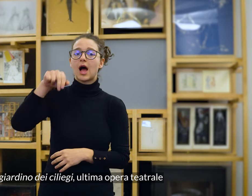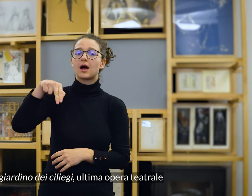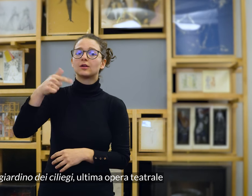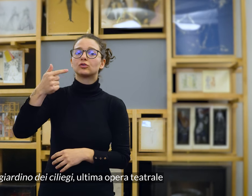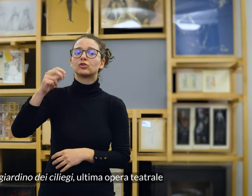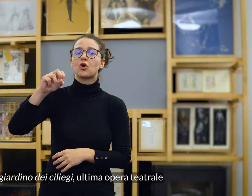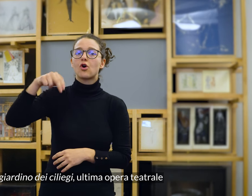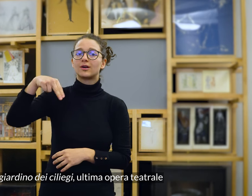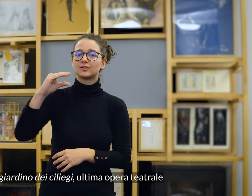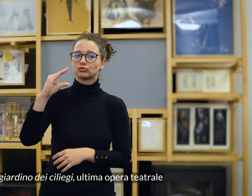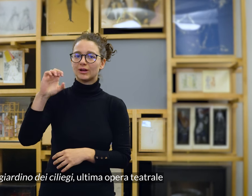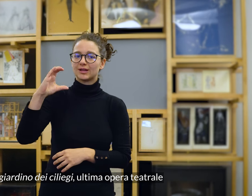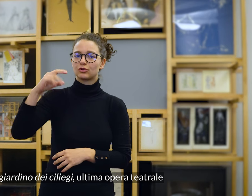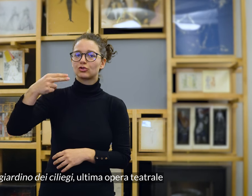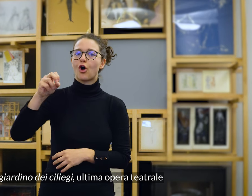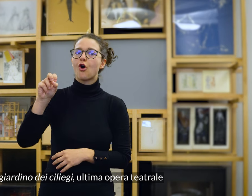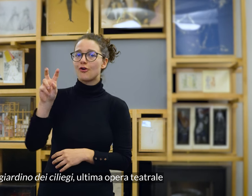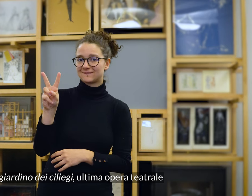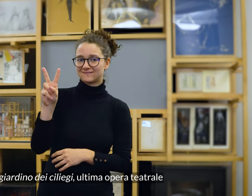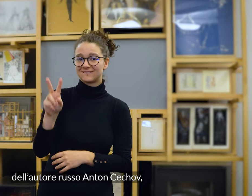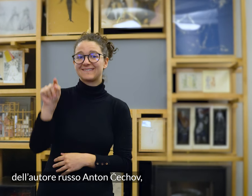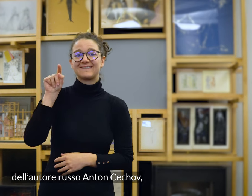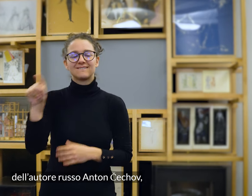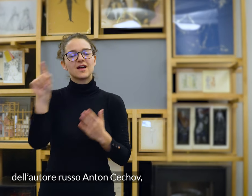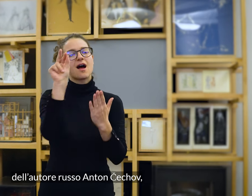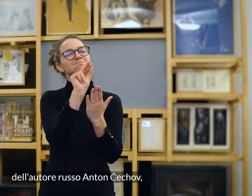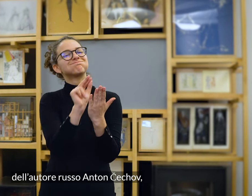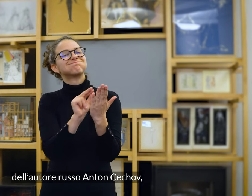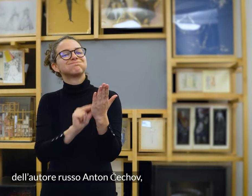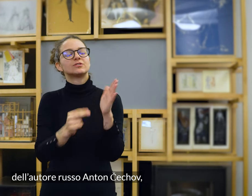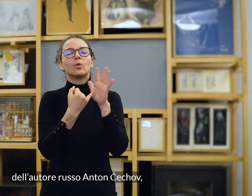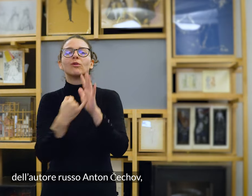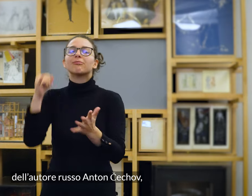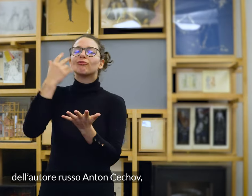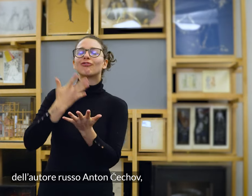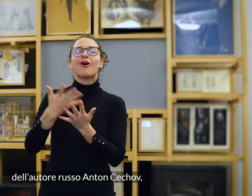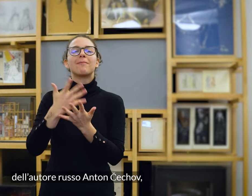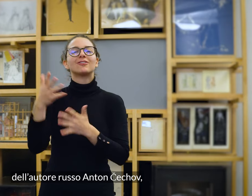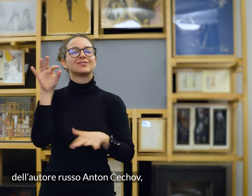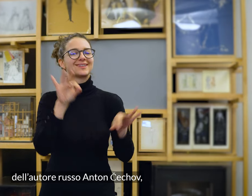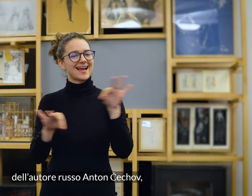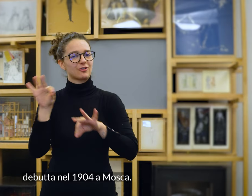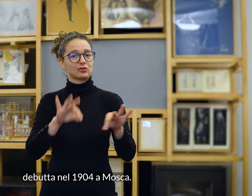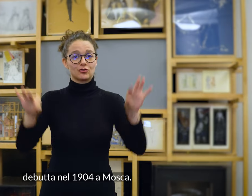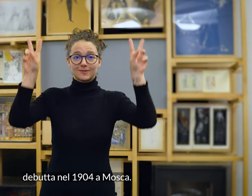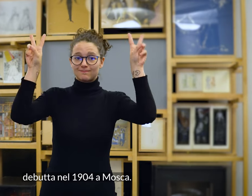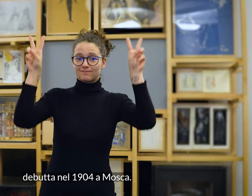Ciliegi, ultima opera teatrale dell'autore russo Anton Chekhov, debutta